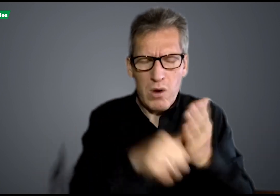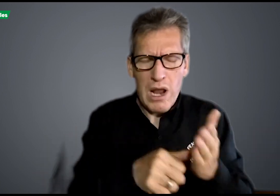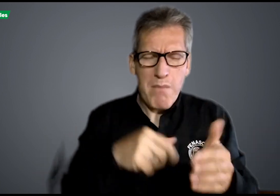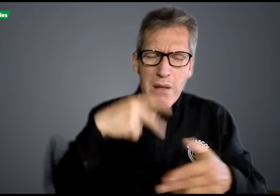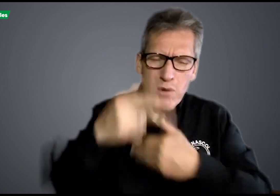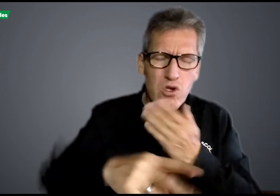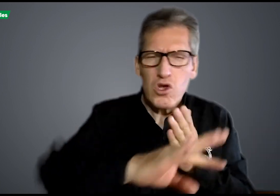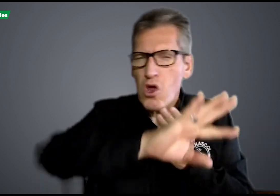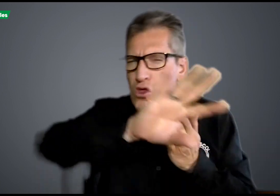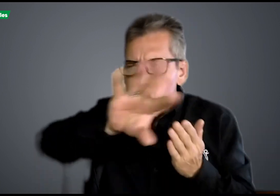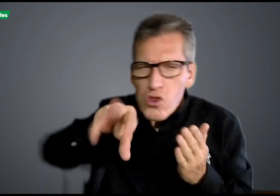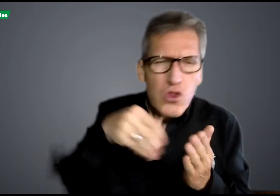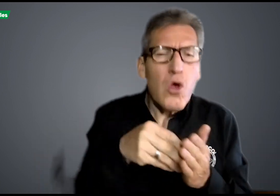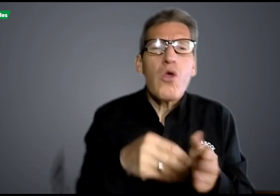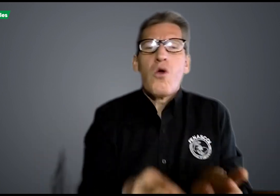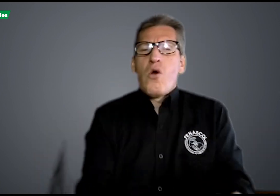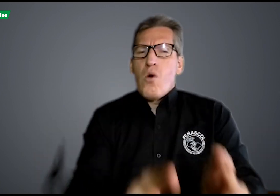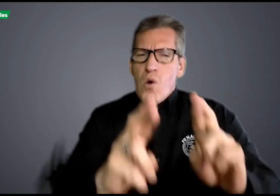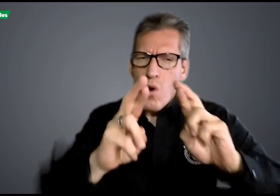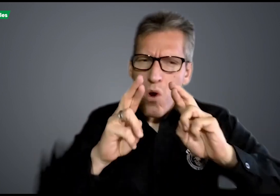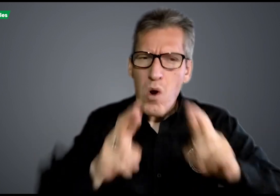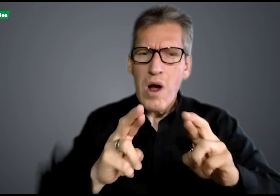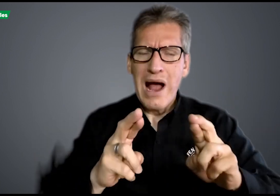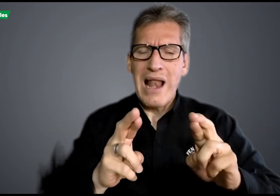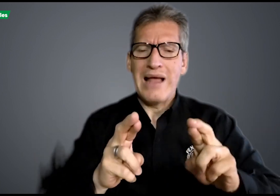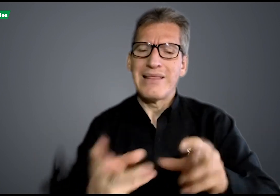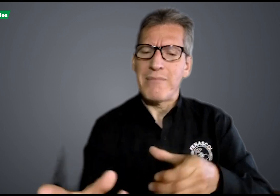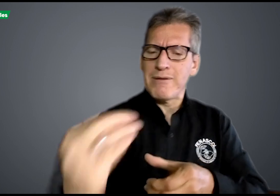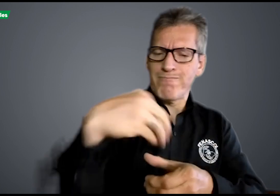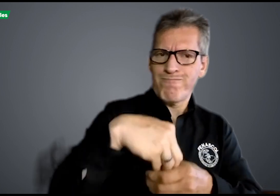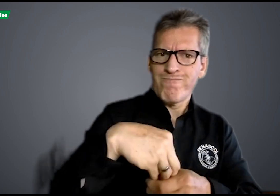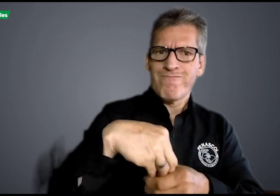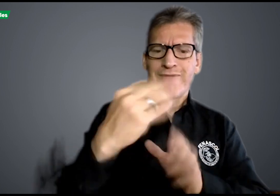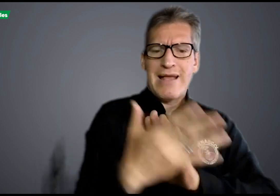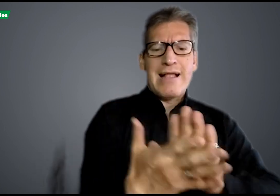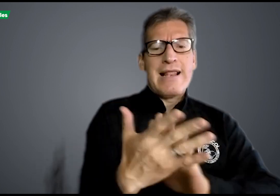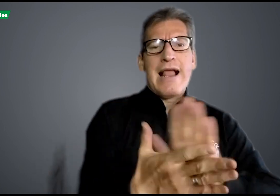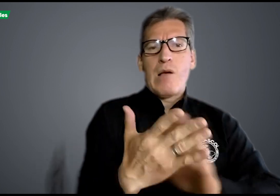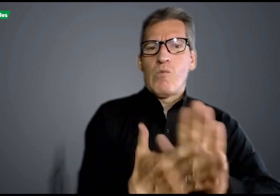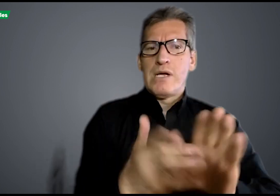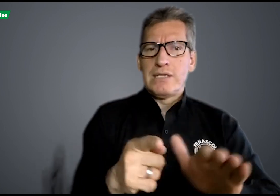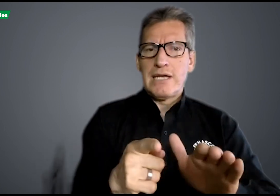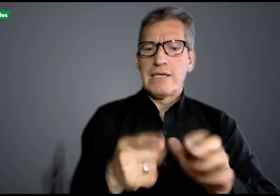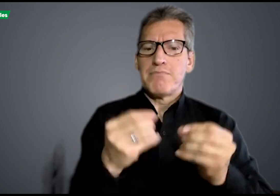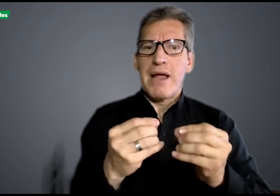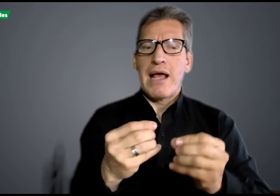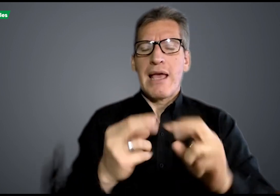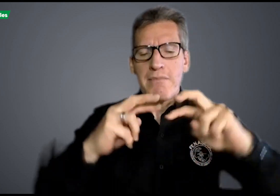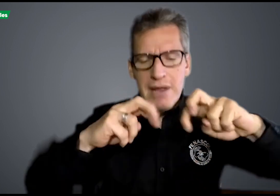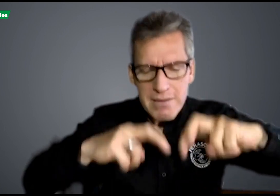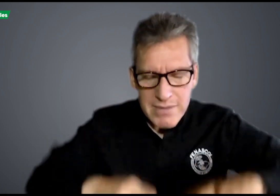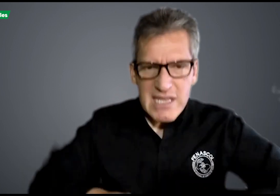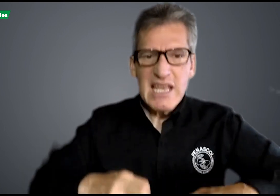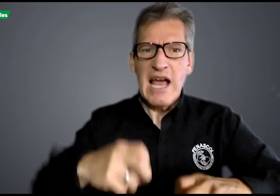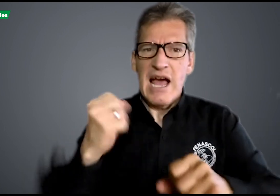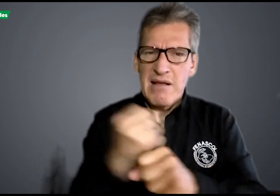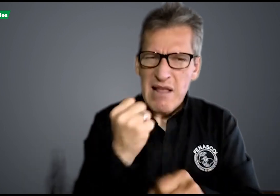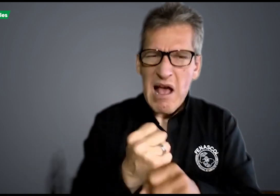incidencia, para que ojalá en la planeación de 10 años, y en la proyección, y en las actividades, y todo lo que se